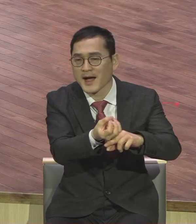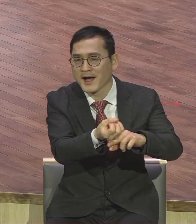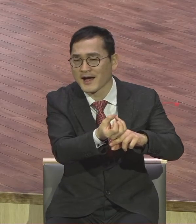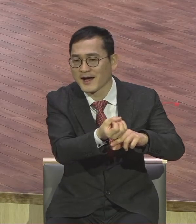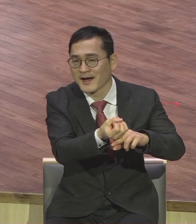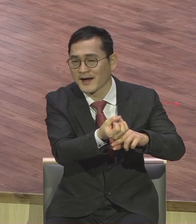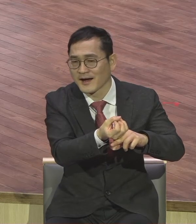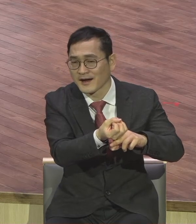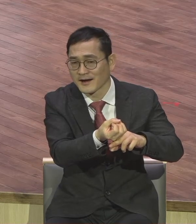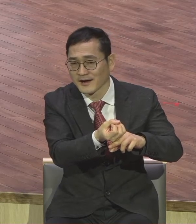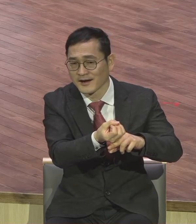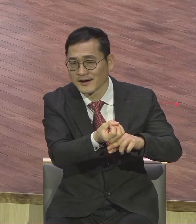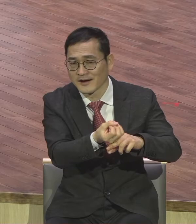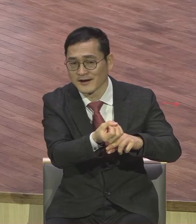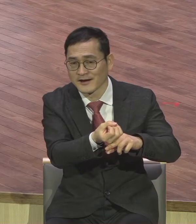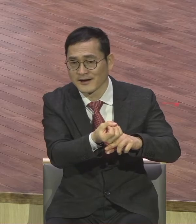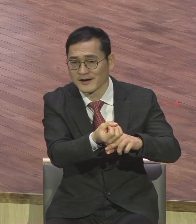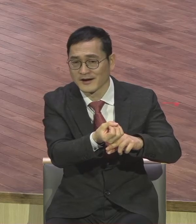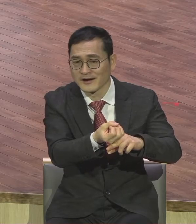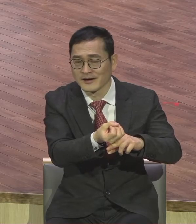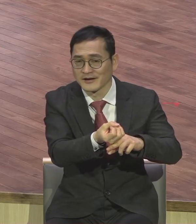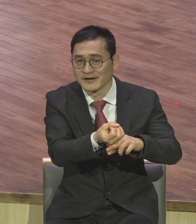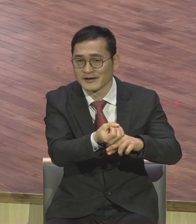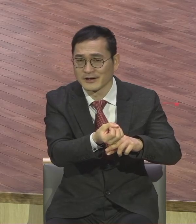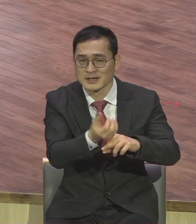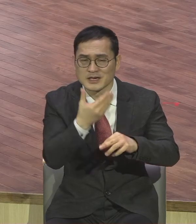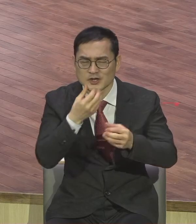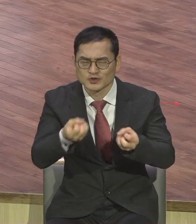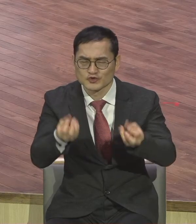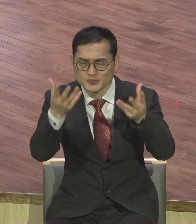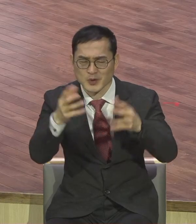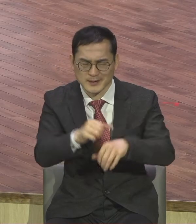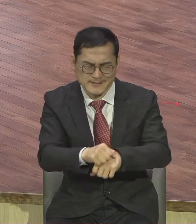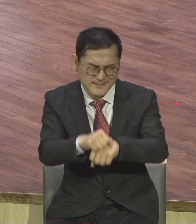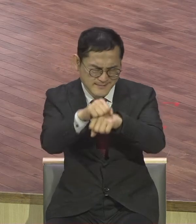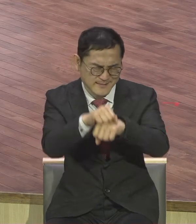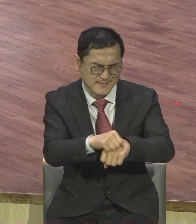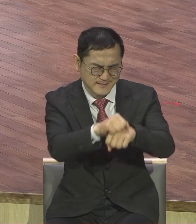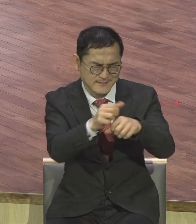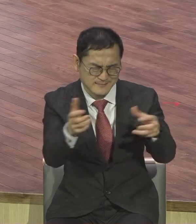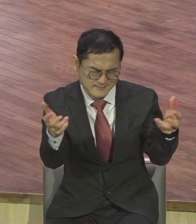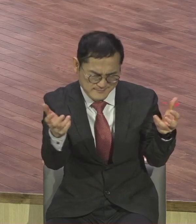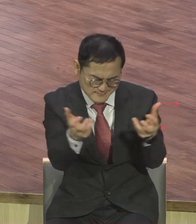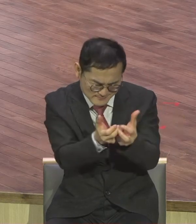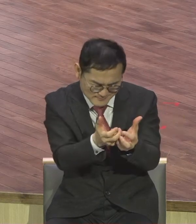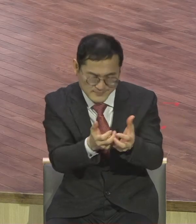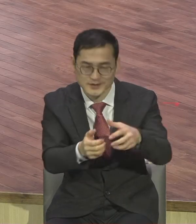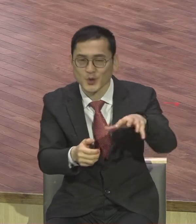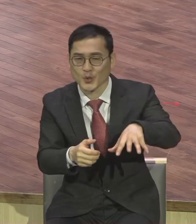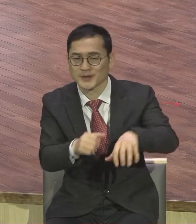어마어마한 그런 신령한 축복이 확 담겨져 있다 그 창고 속에